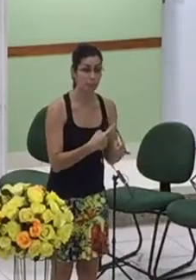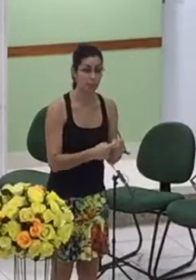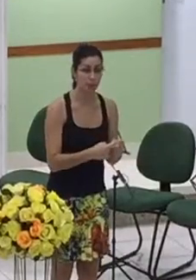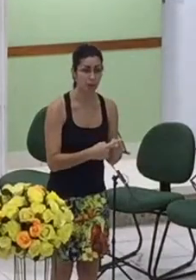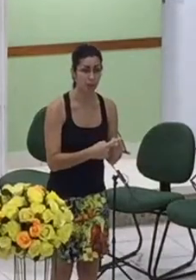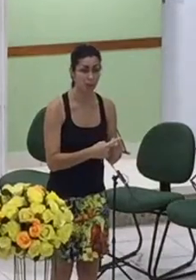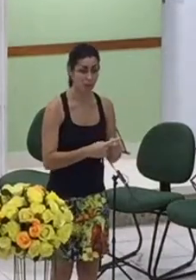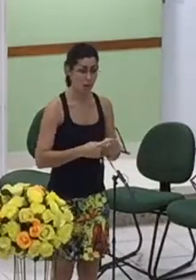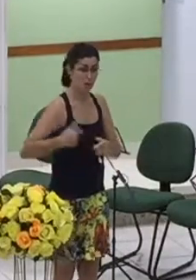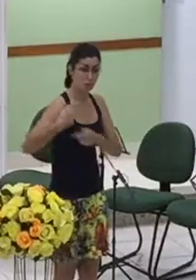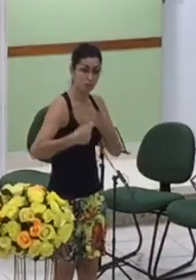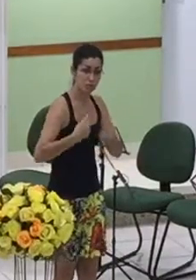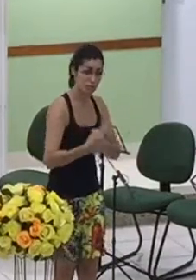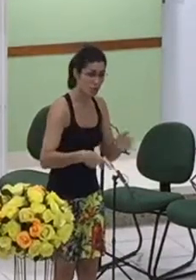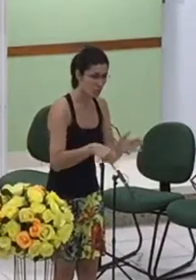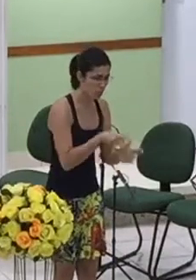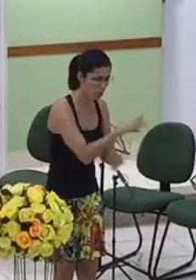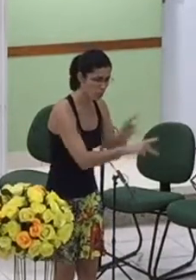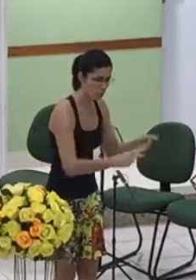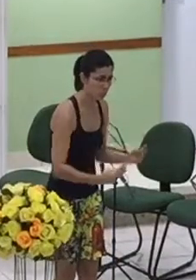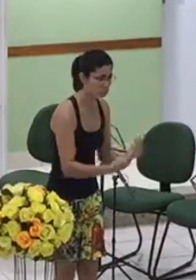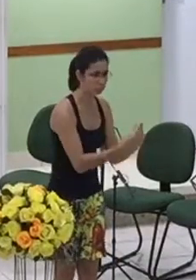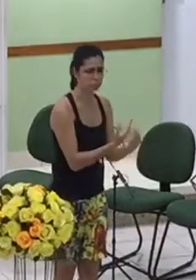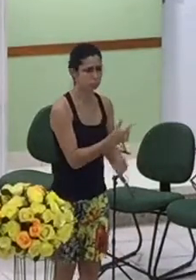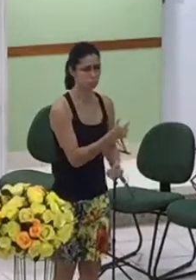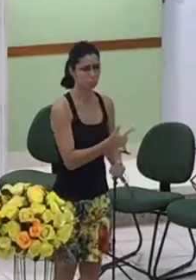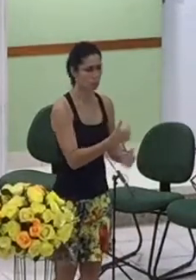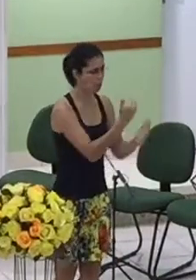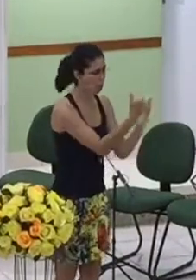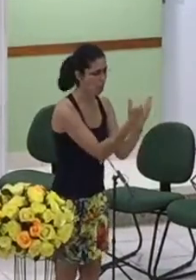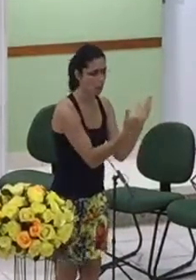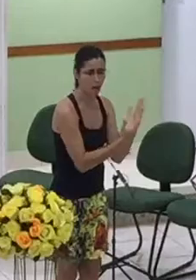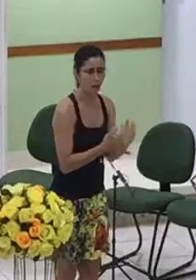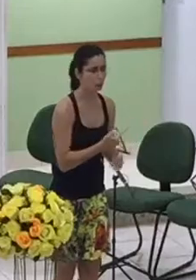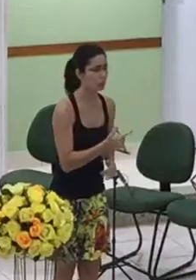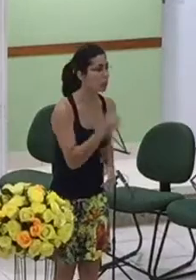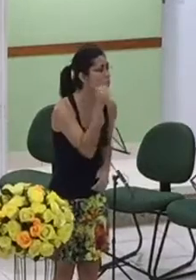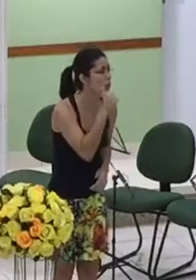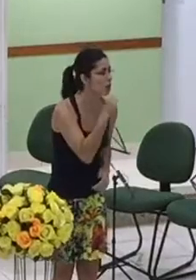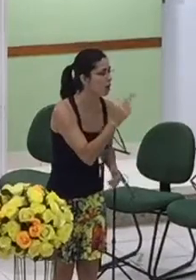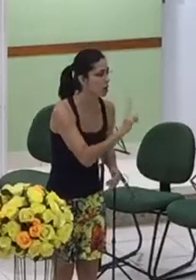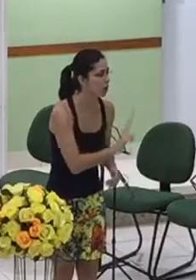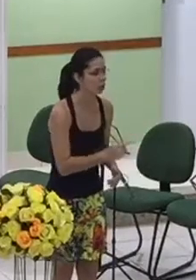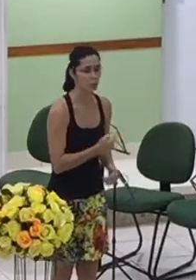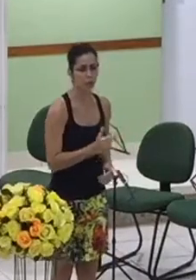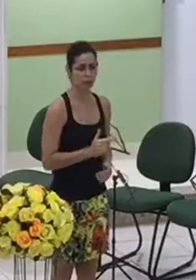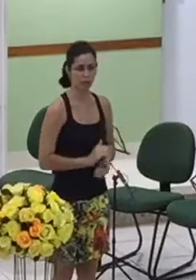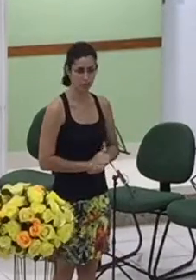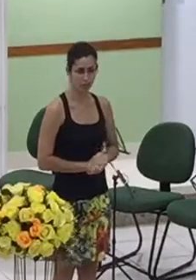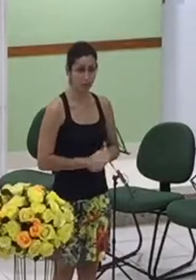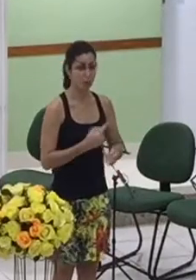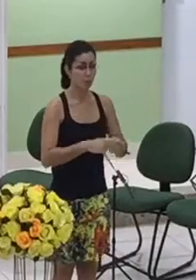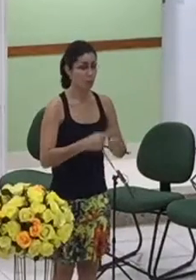apenas homens podem procurar qualquer um era o costume dos judeus